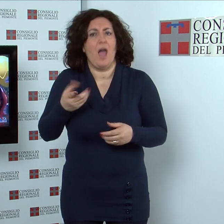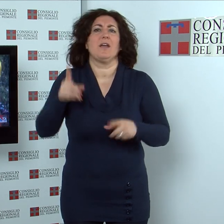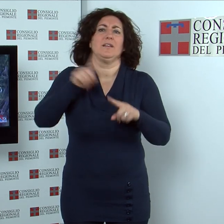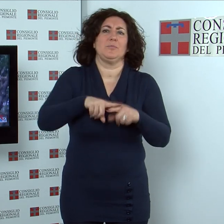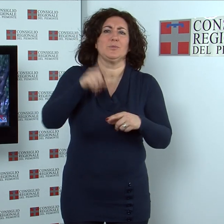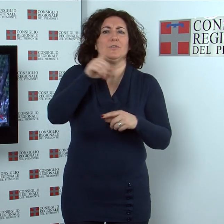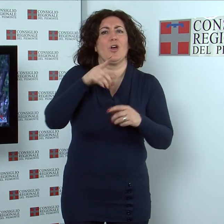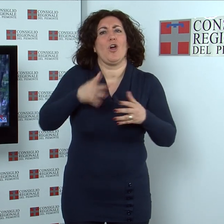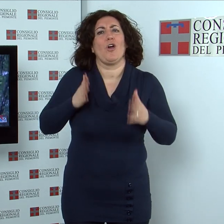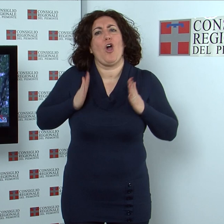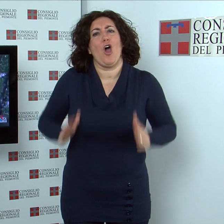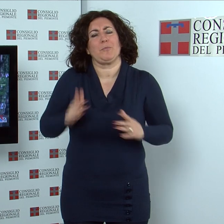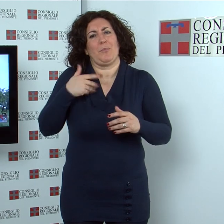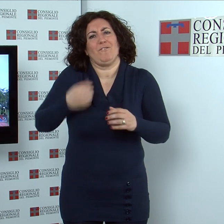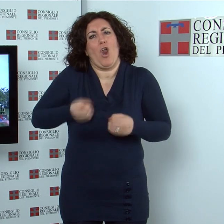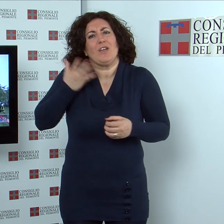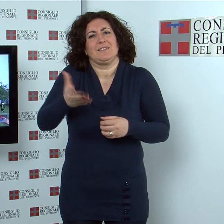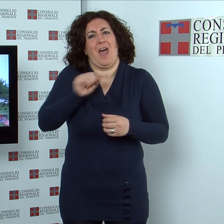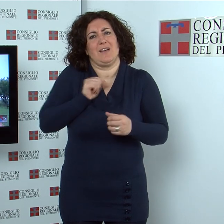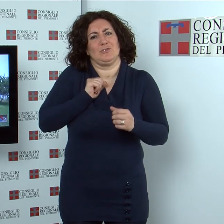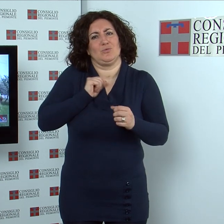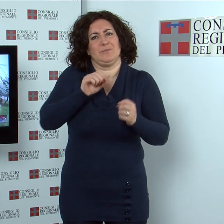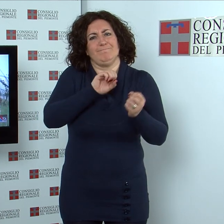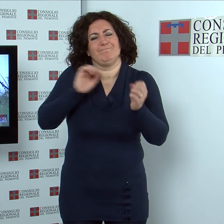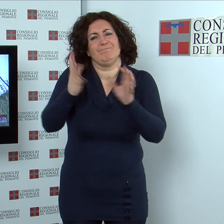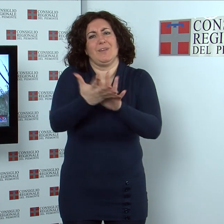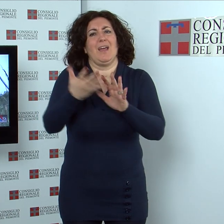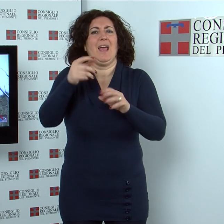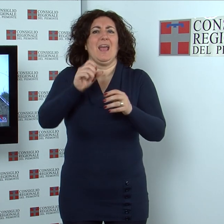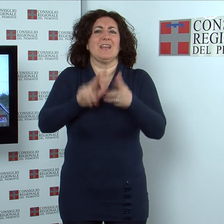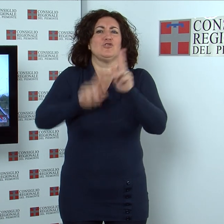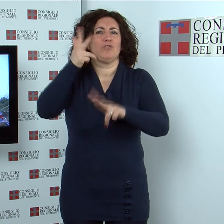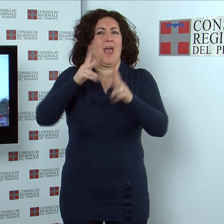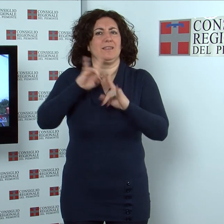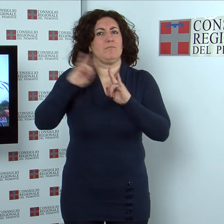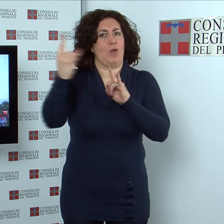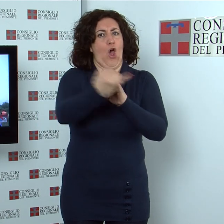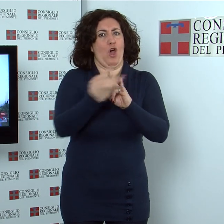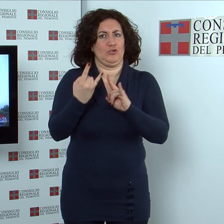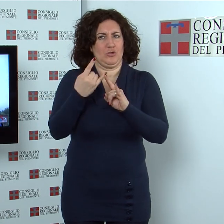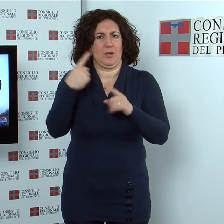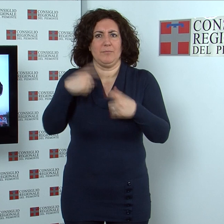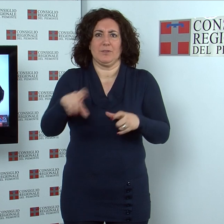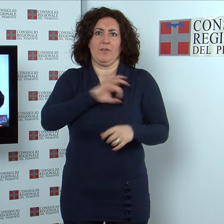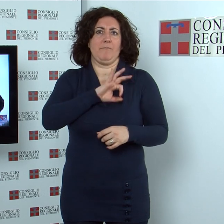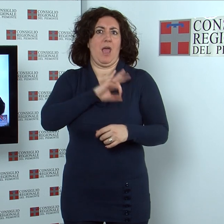in considerazione dell'opera particolarmente meritoria prestata in situazioni emergenziali di particolare rilevanza e gravità.